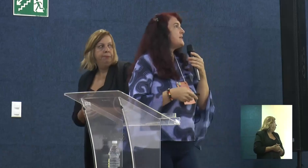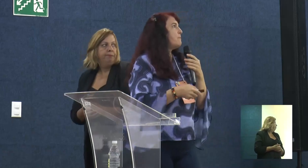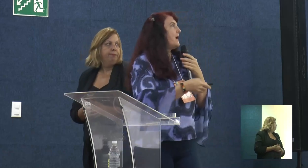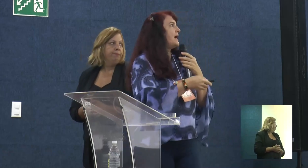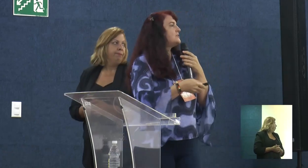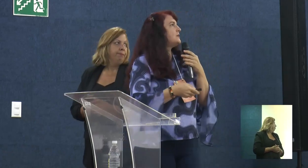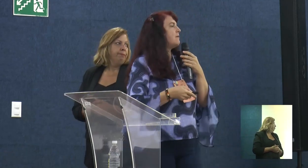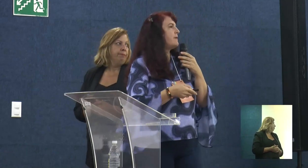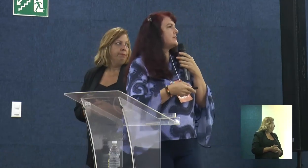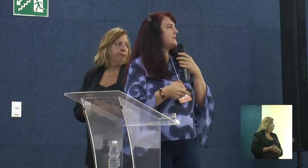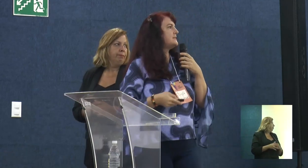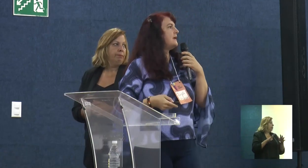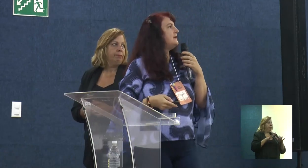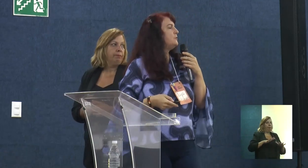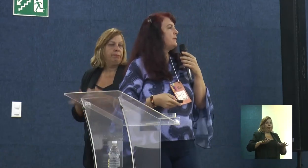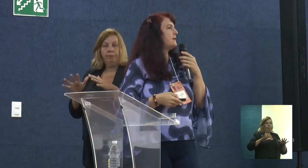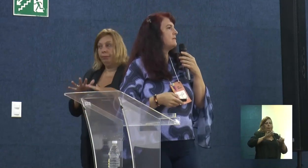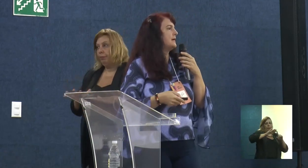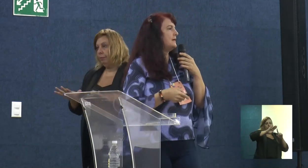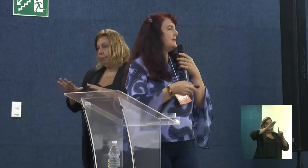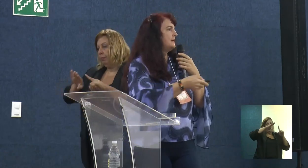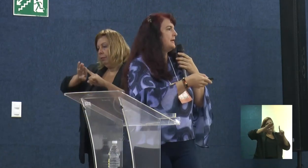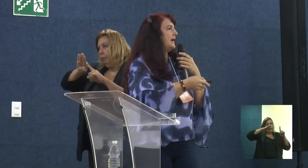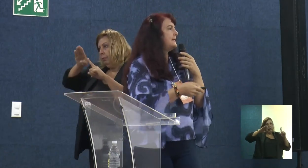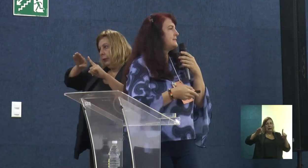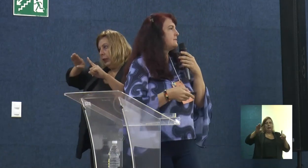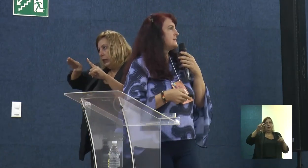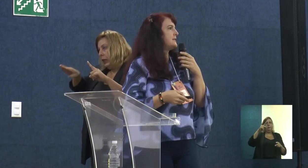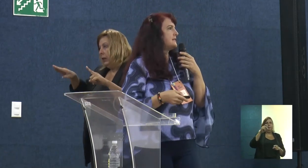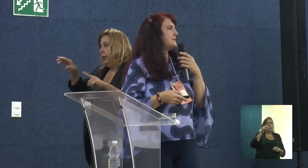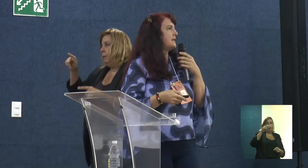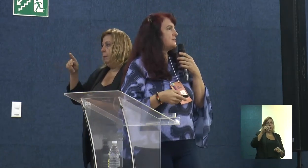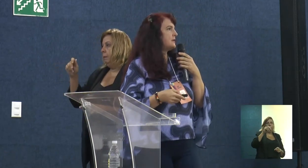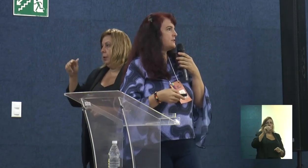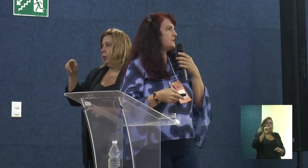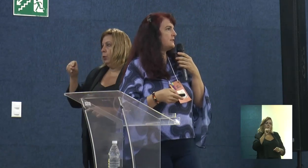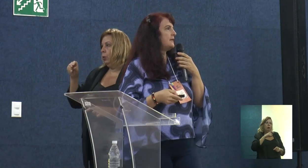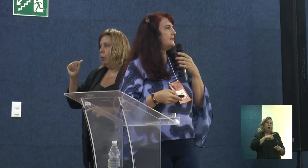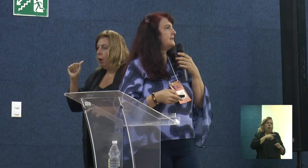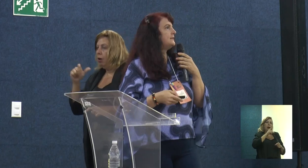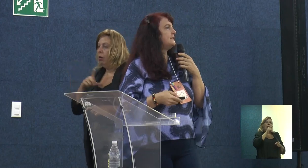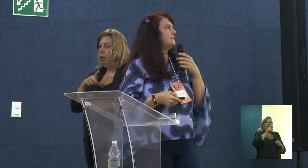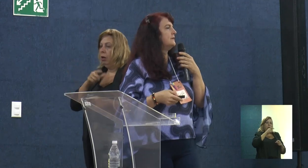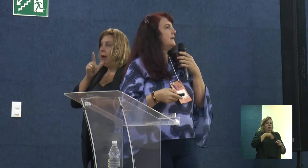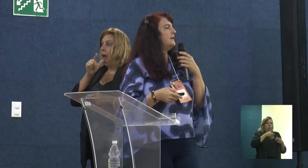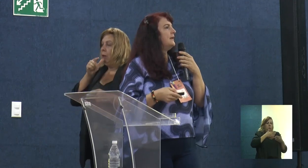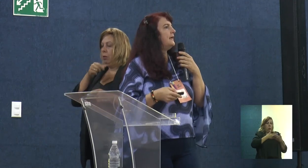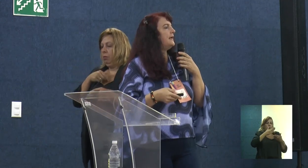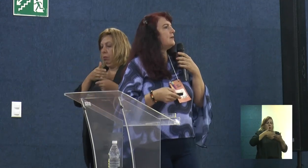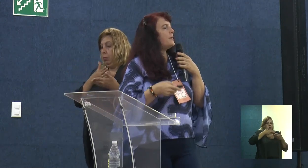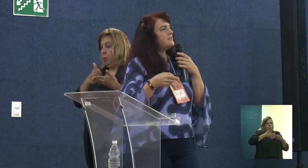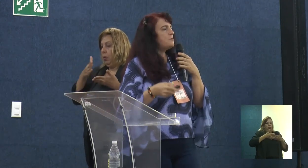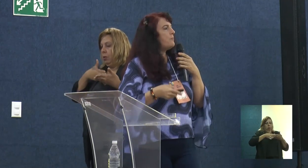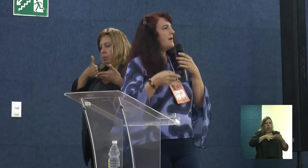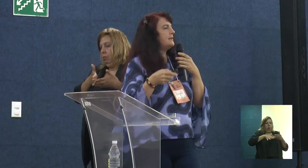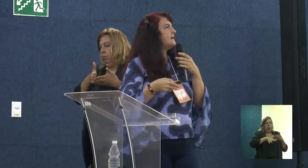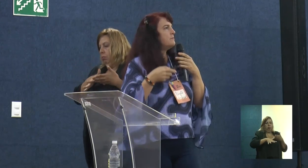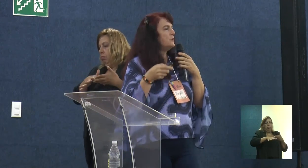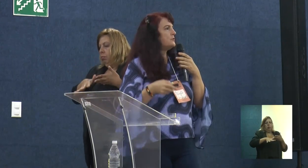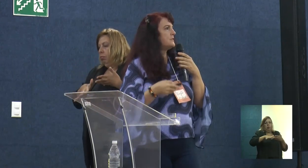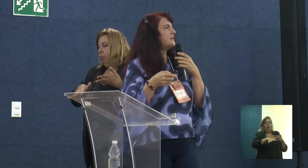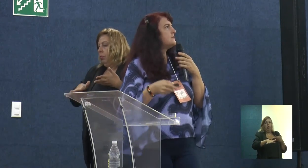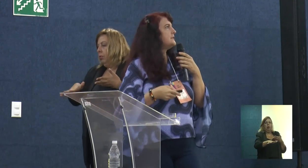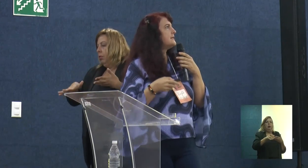Essa parte é a parte da Serrinha do Paranoá. Ali estão as nascentes. A gente está tentando participar